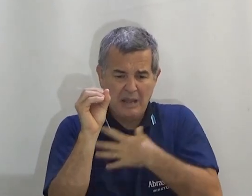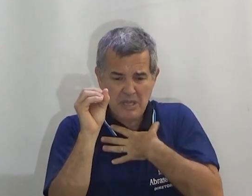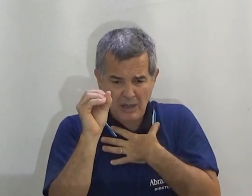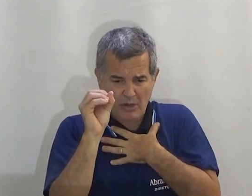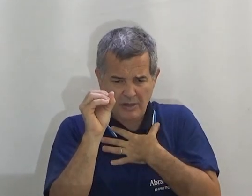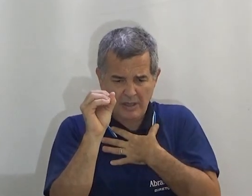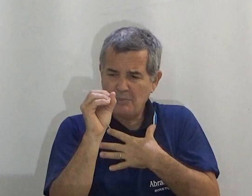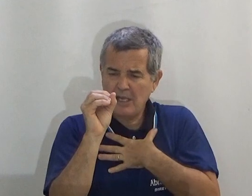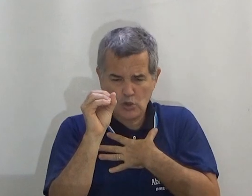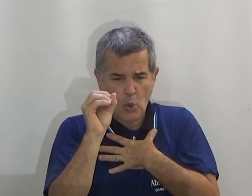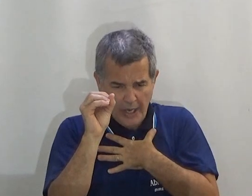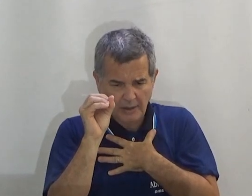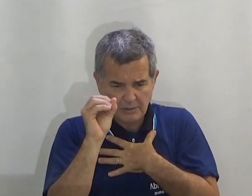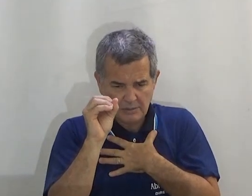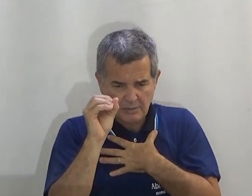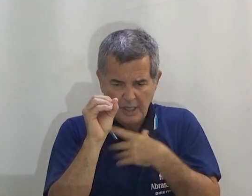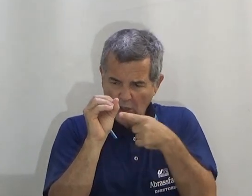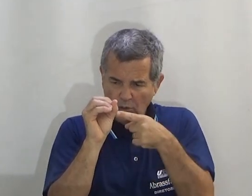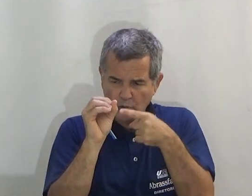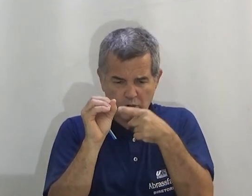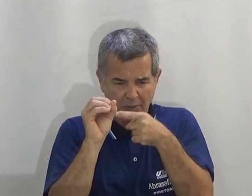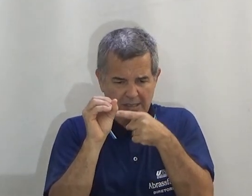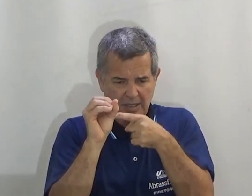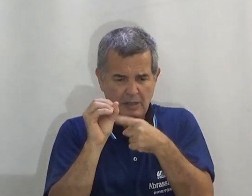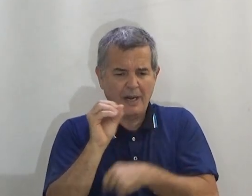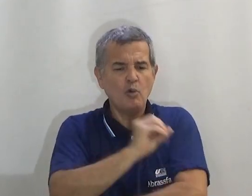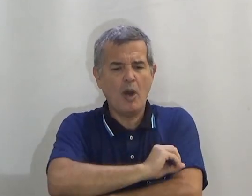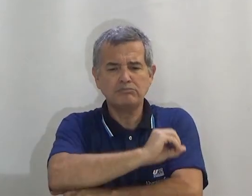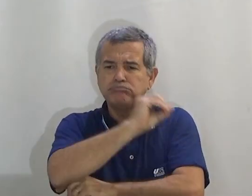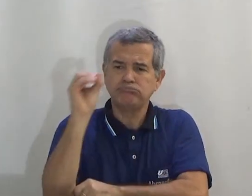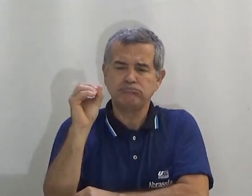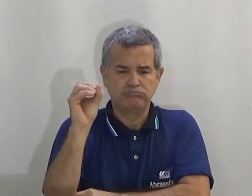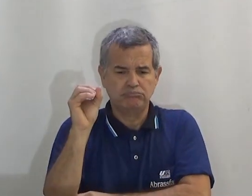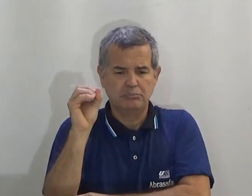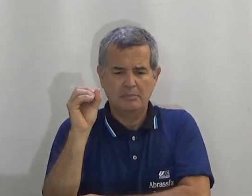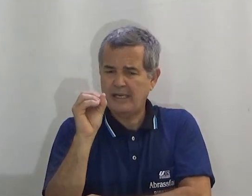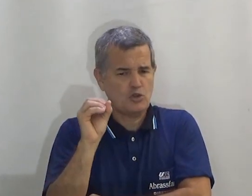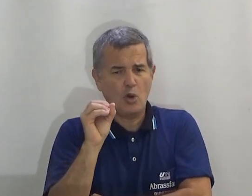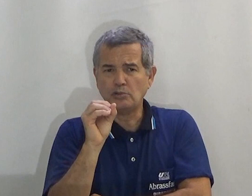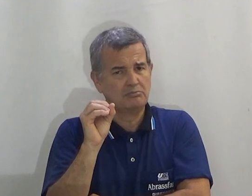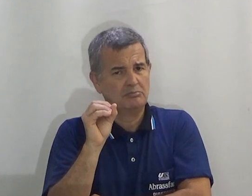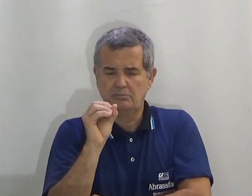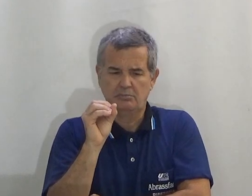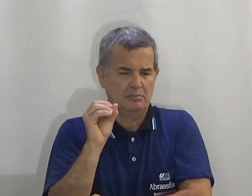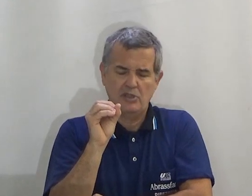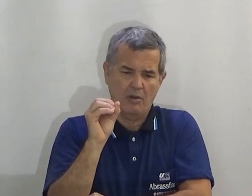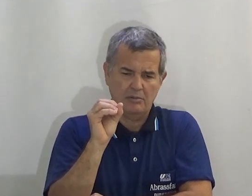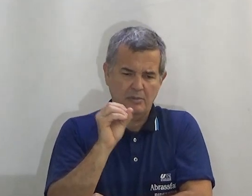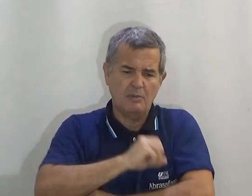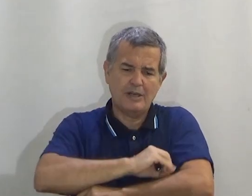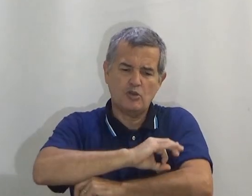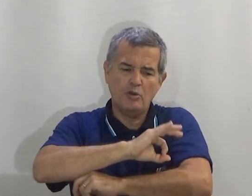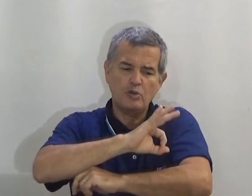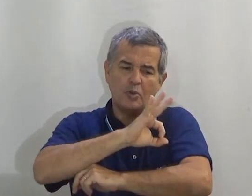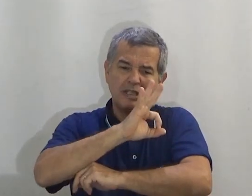Na minha ótica, na minha escolha, eu uso mais isso aqui para a lua. Para sol? Não.